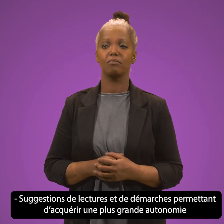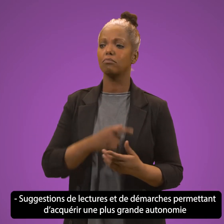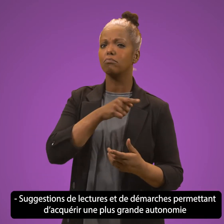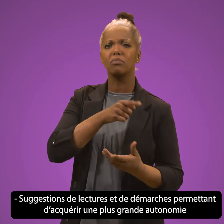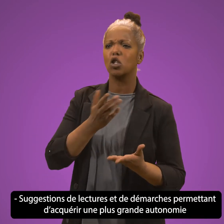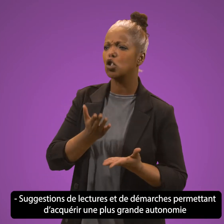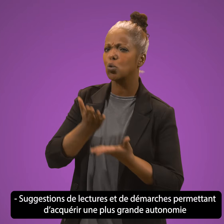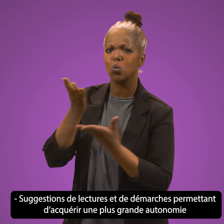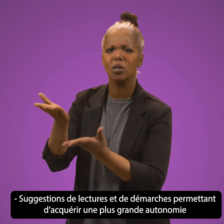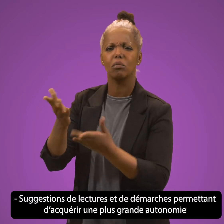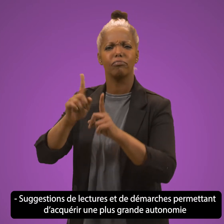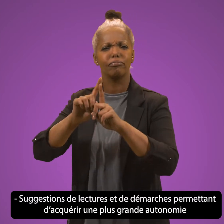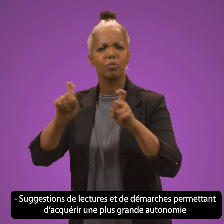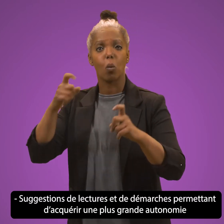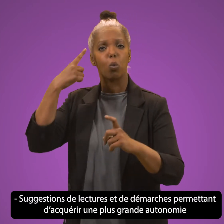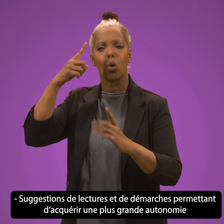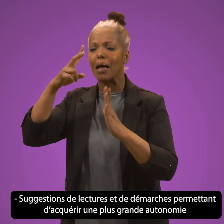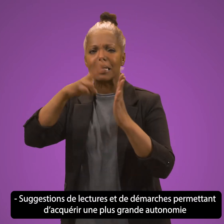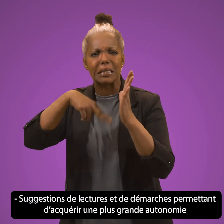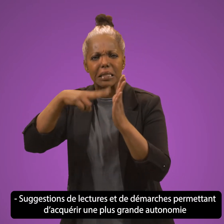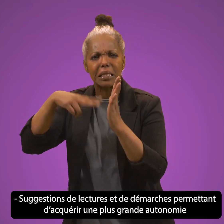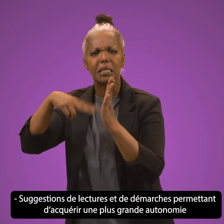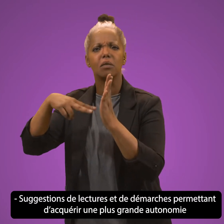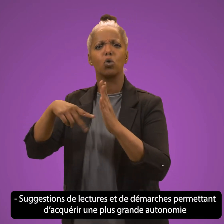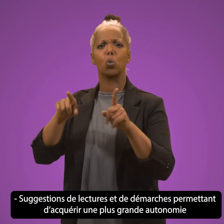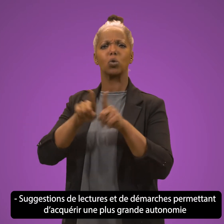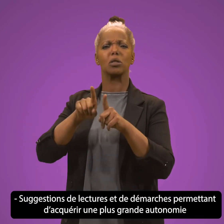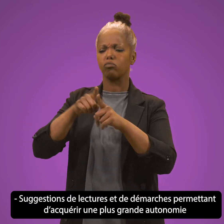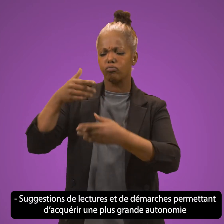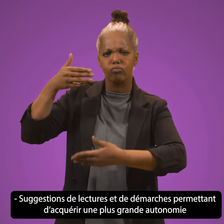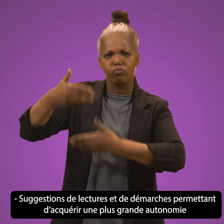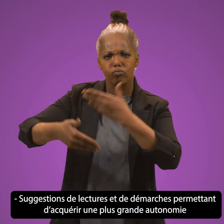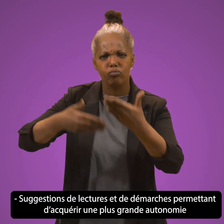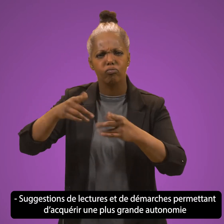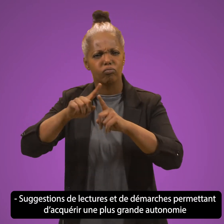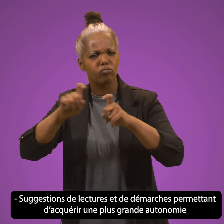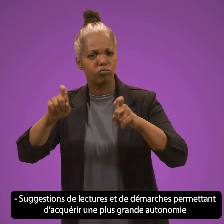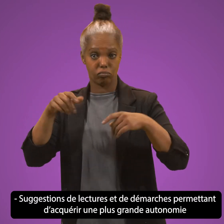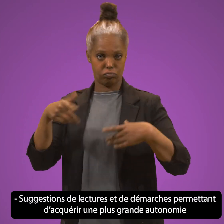Suggestions de lecture et de démarches permettant d'acquérir une plus grande autonomie